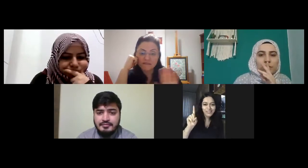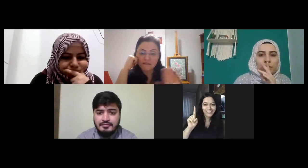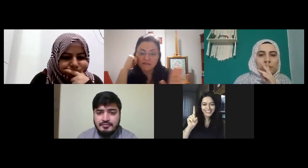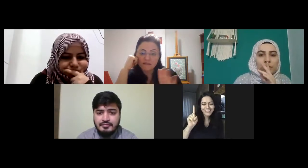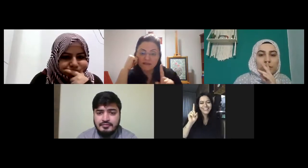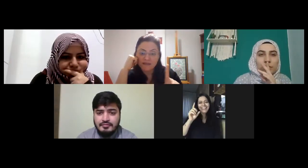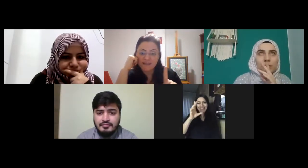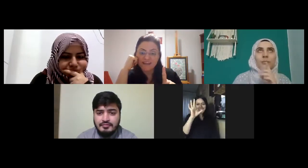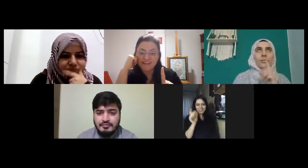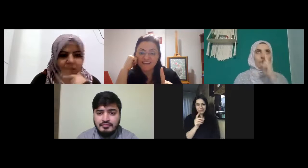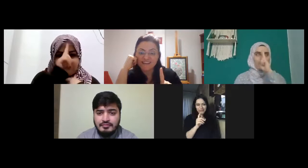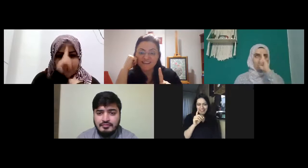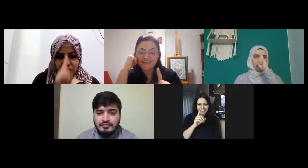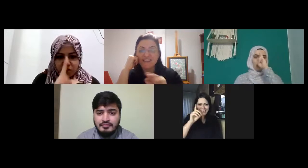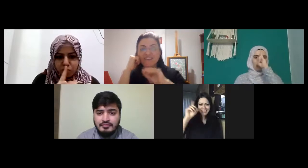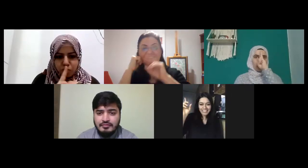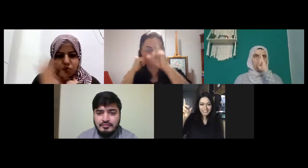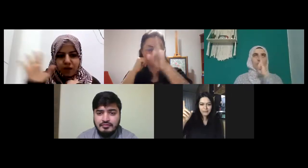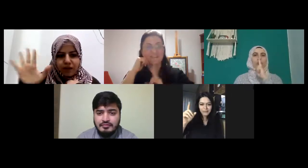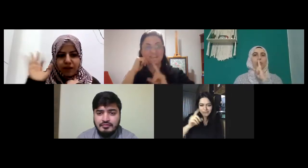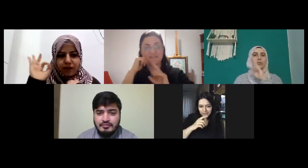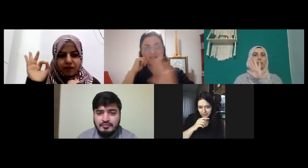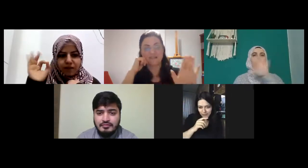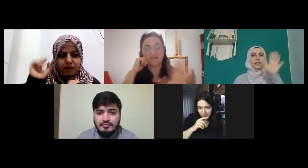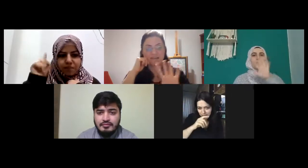gibi pek tek gitmedi elli bir